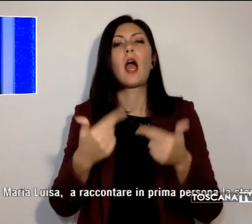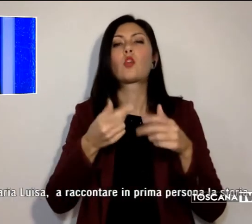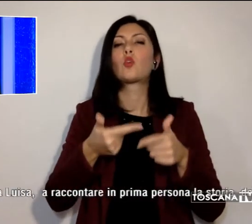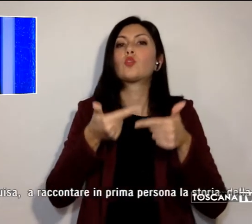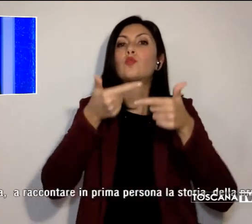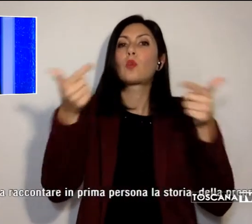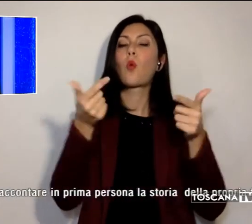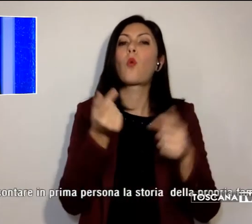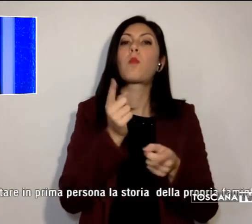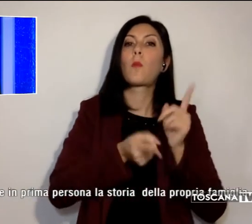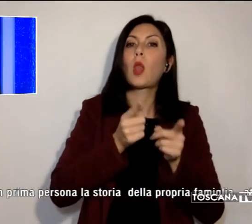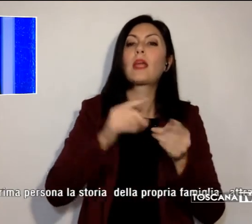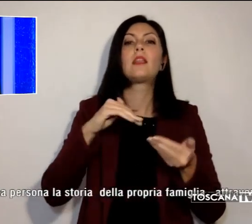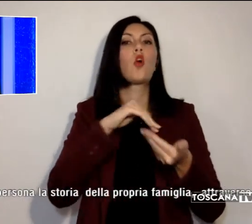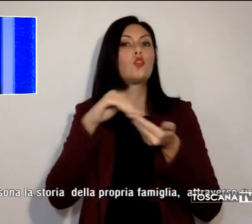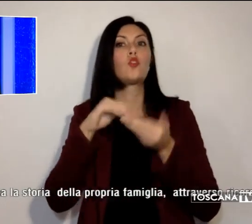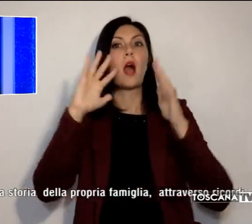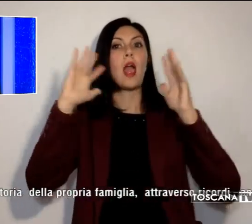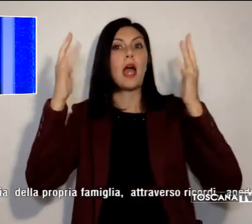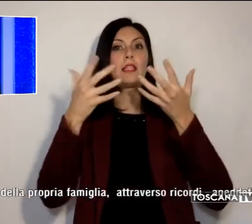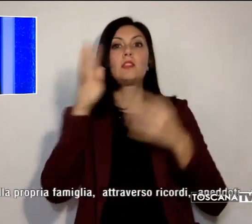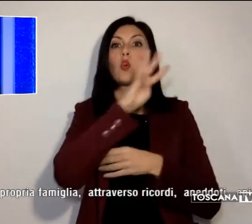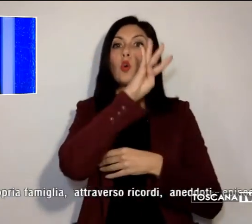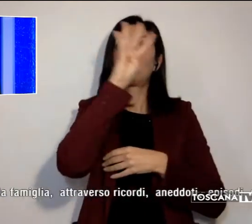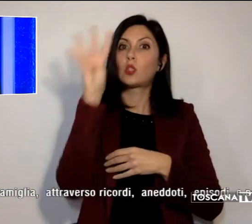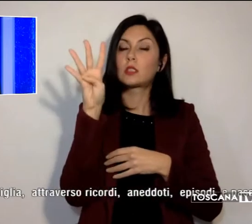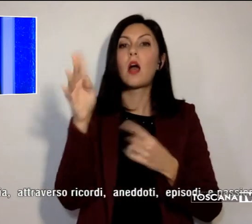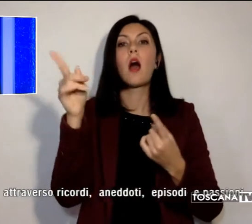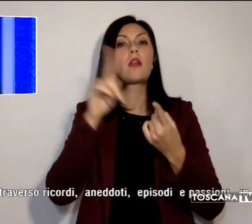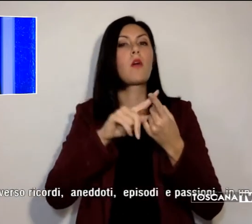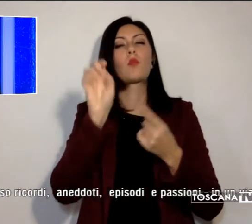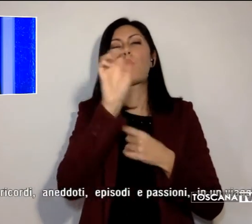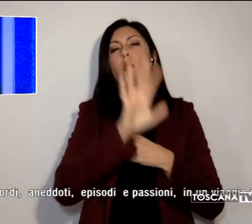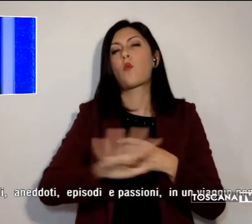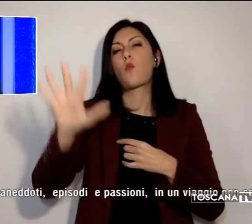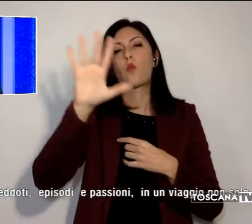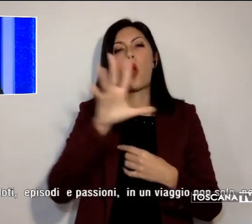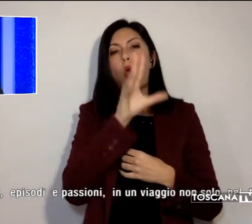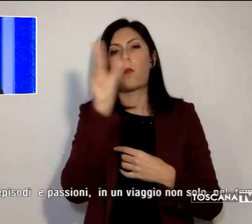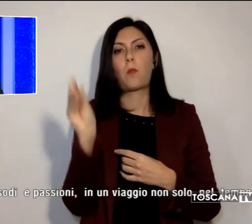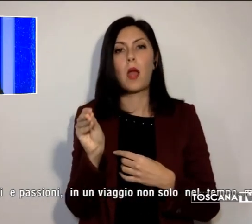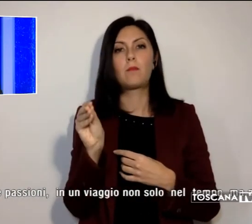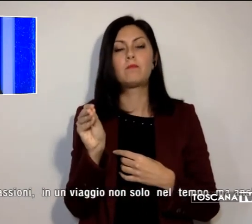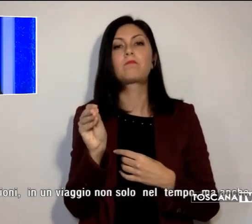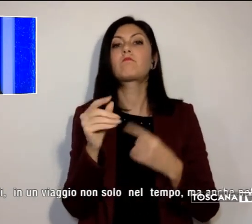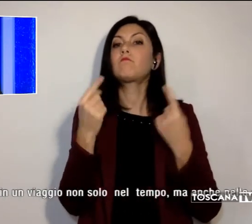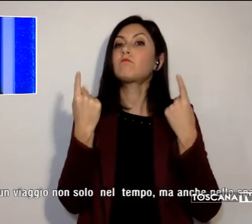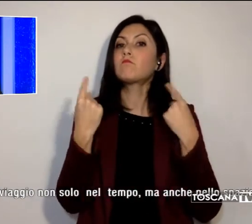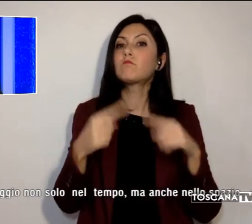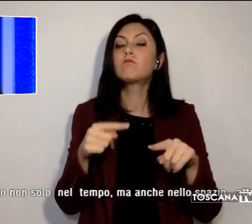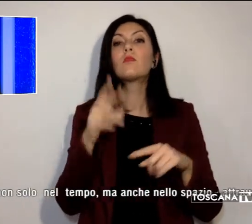artistico della Toscana e dell'intera Europa. Ad interpretare il ruolo della